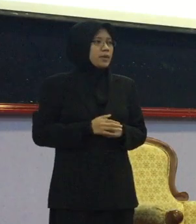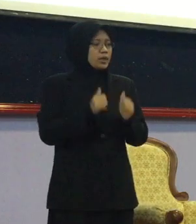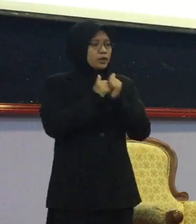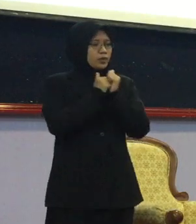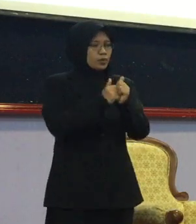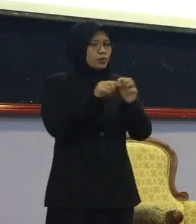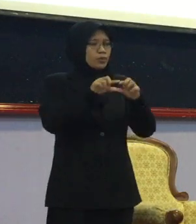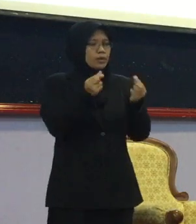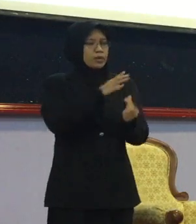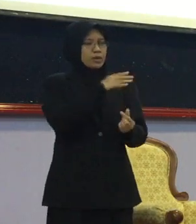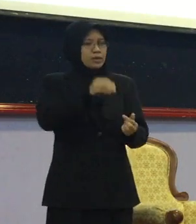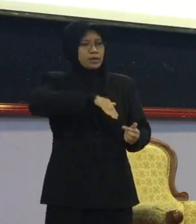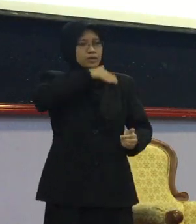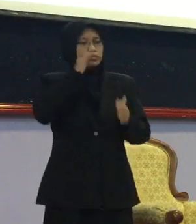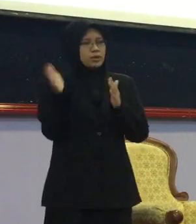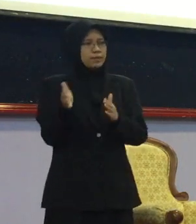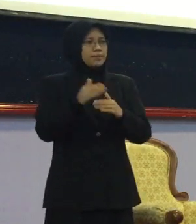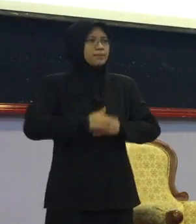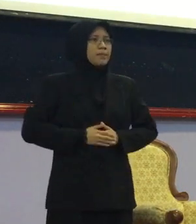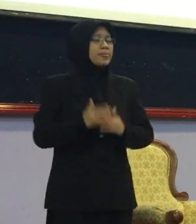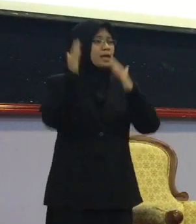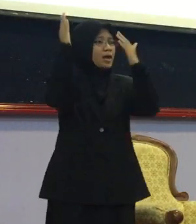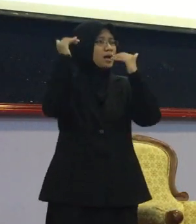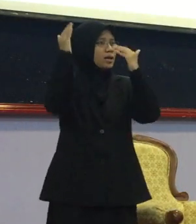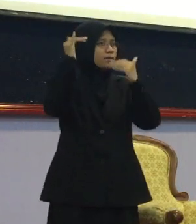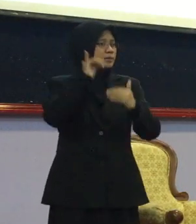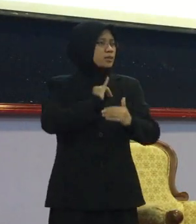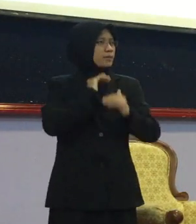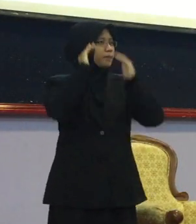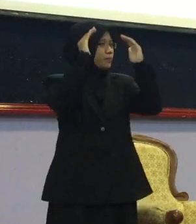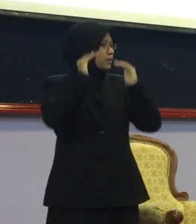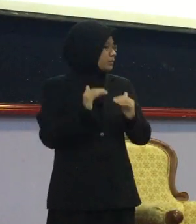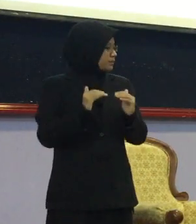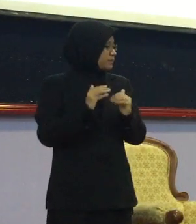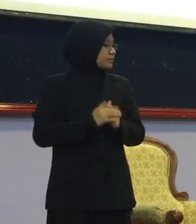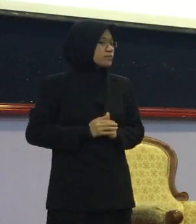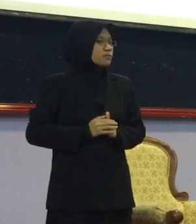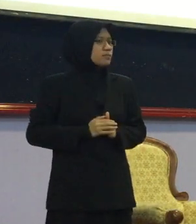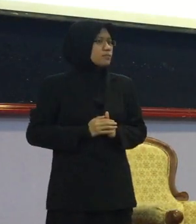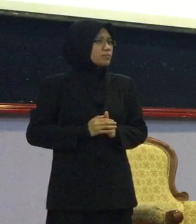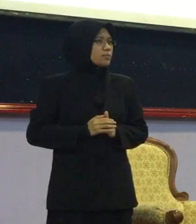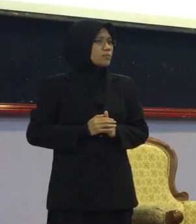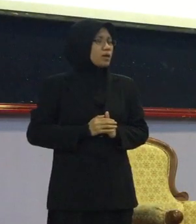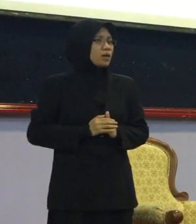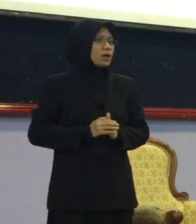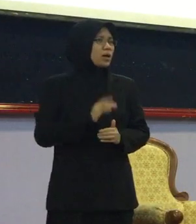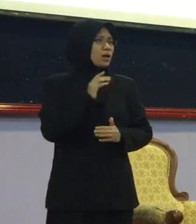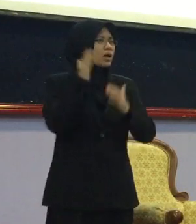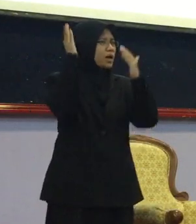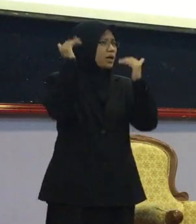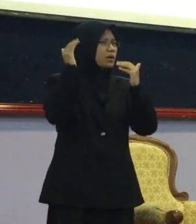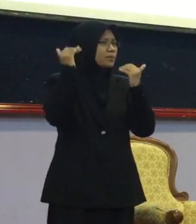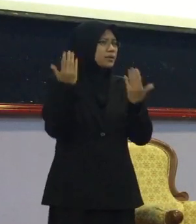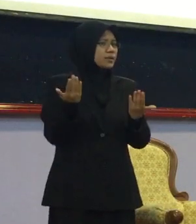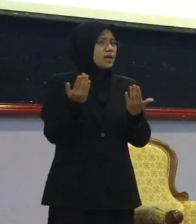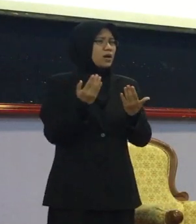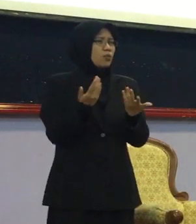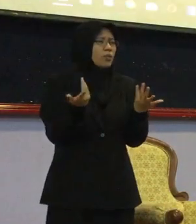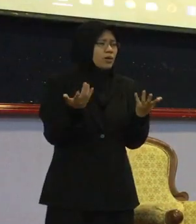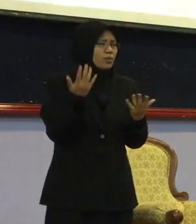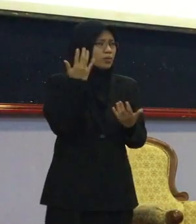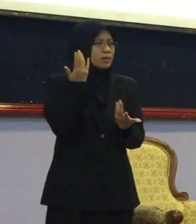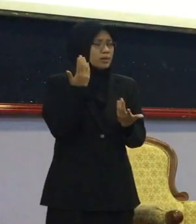-Quran Dan sunang Okey Harapan Next slide Harapan kita ni Apa yang dikatakan Harapan ialah Kemampuan